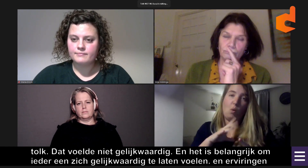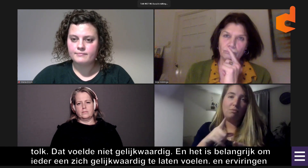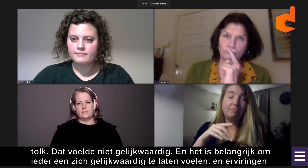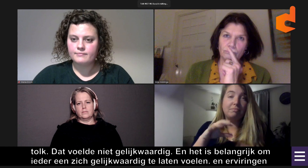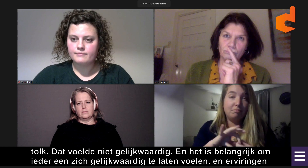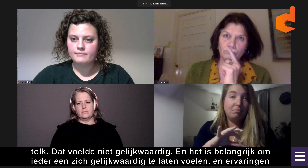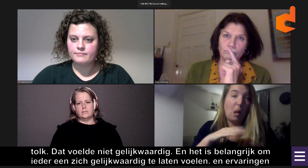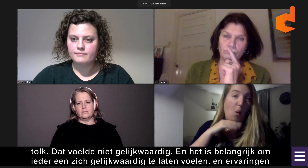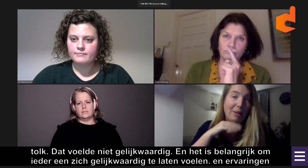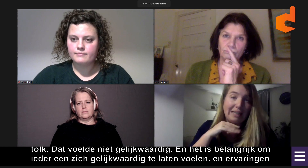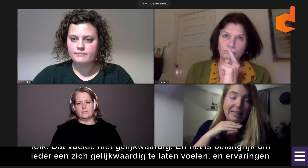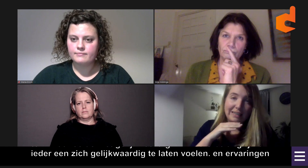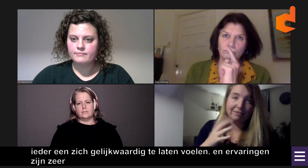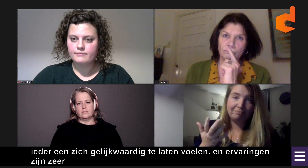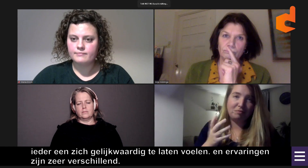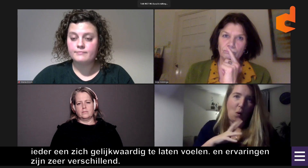ook een enorme rol.